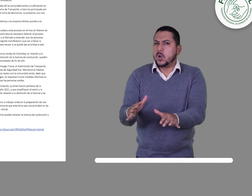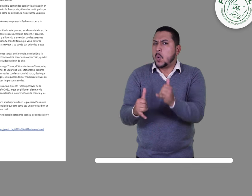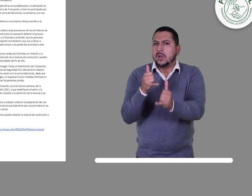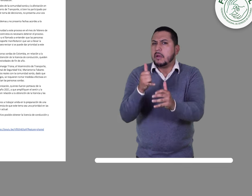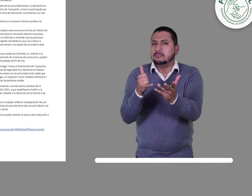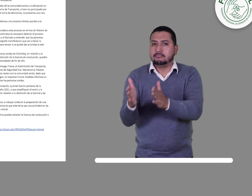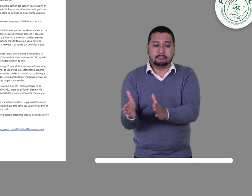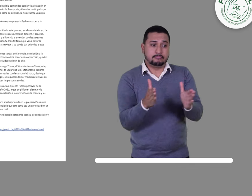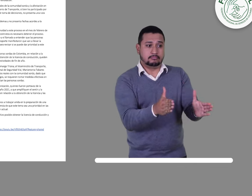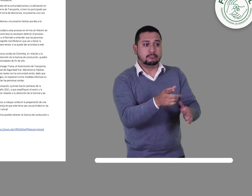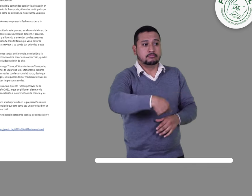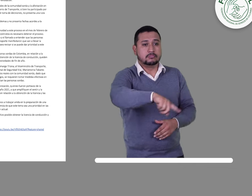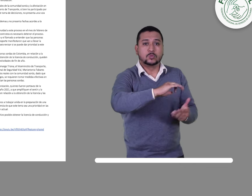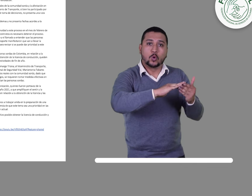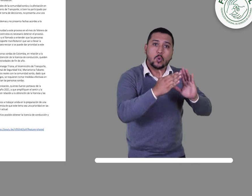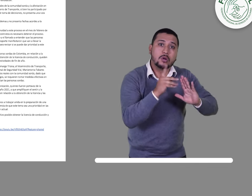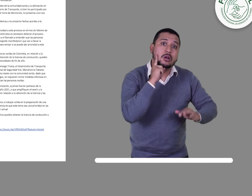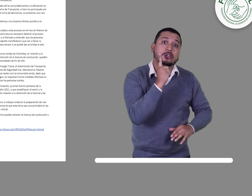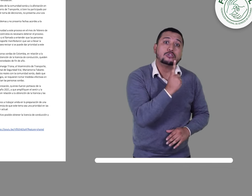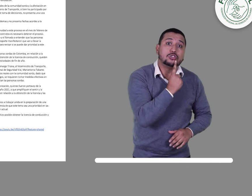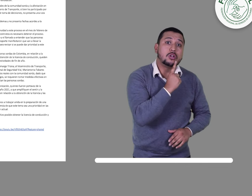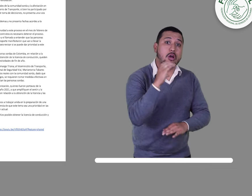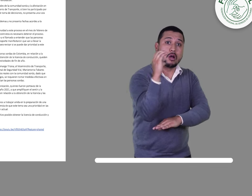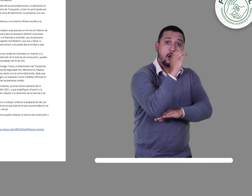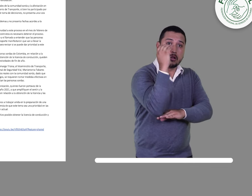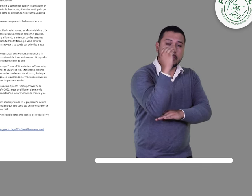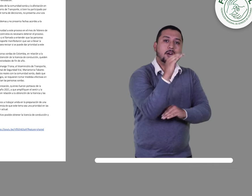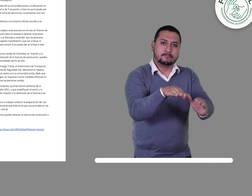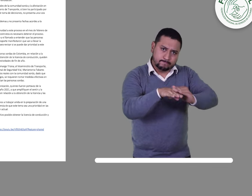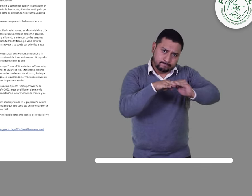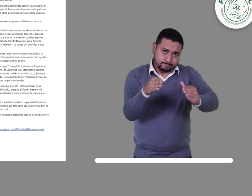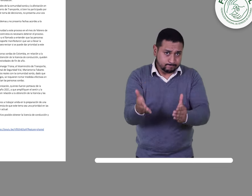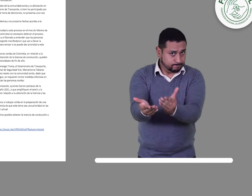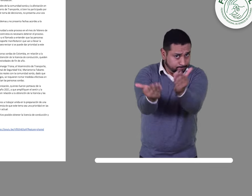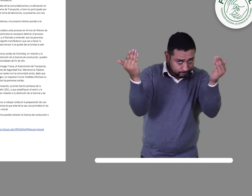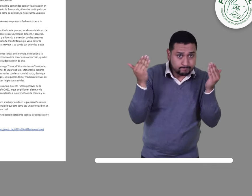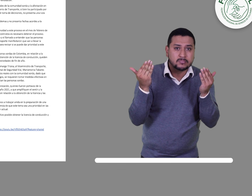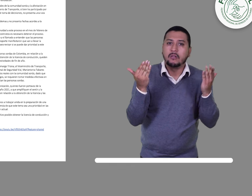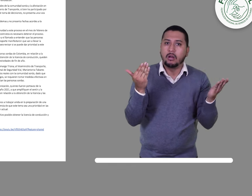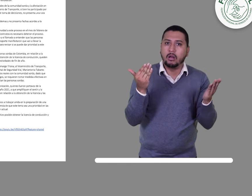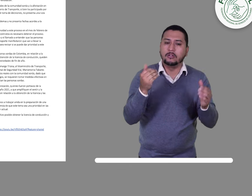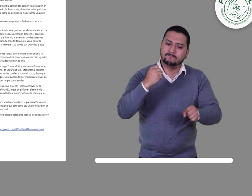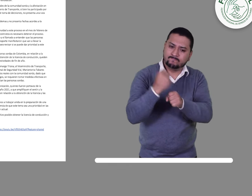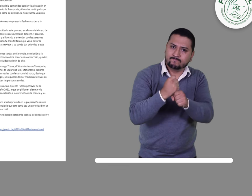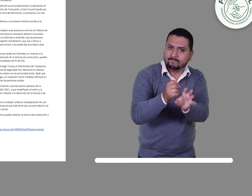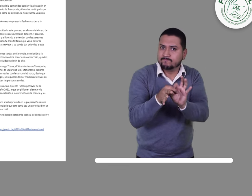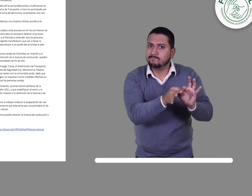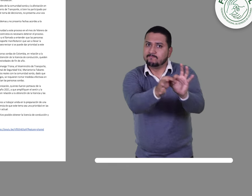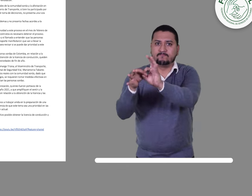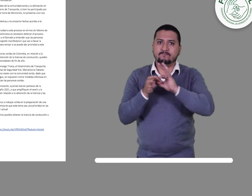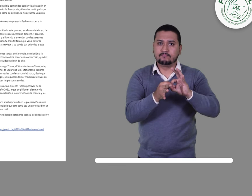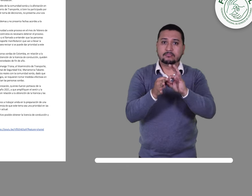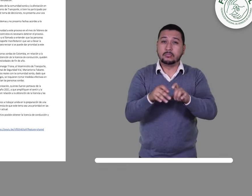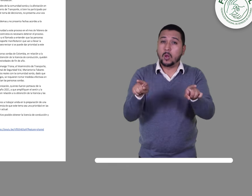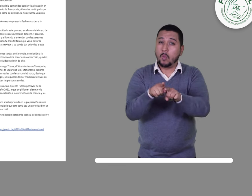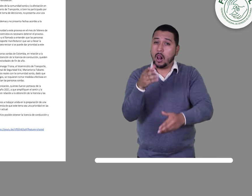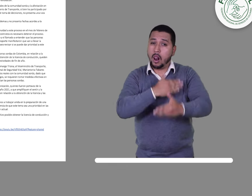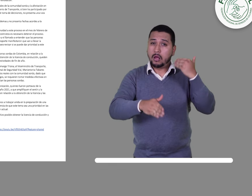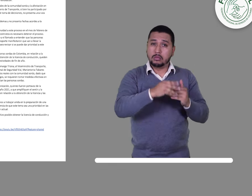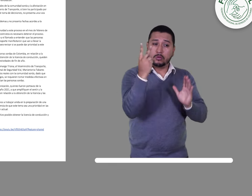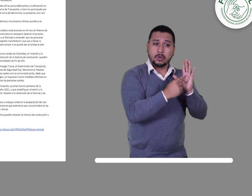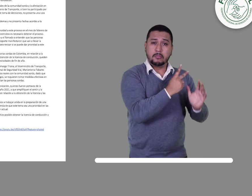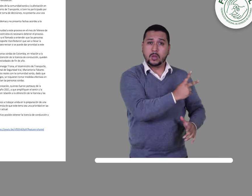Y finalmente, a la comunidad sorda de Colombia, la invitamos a trabajar unida en la preparación de una